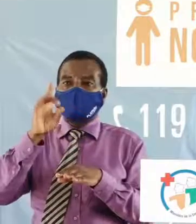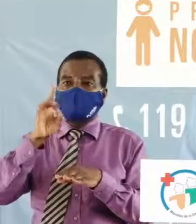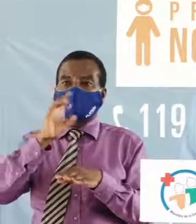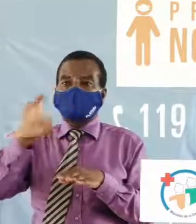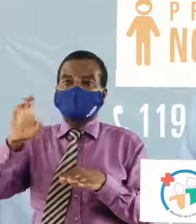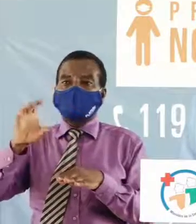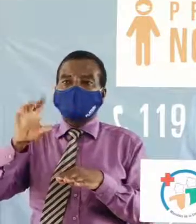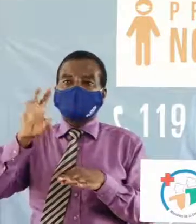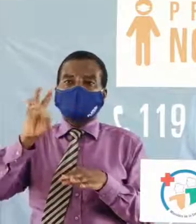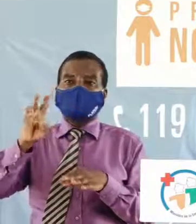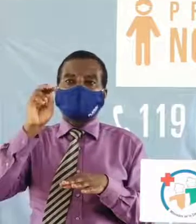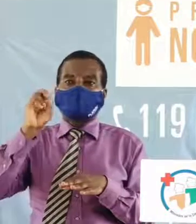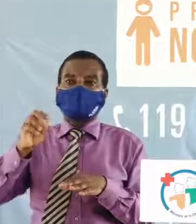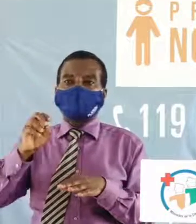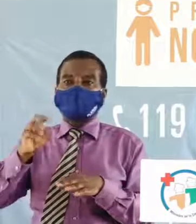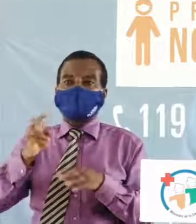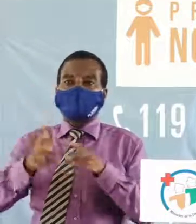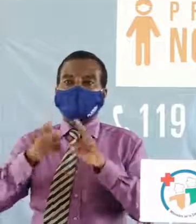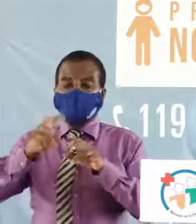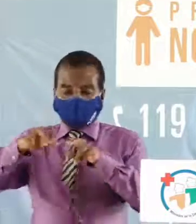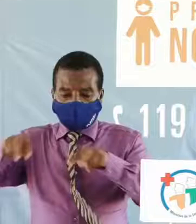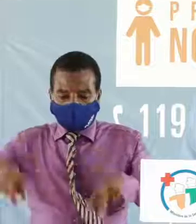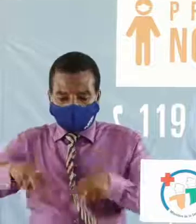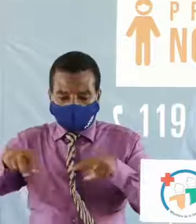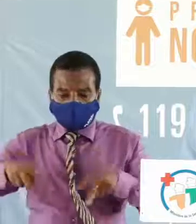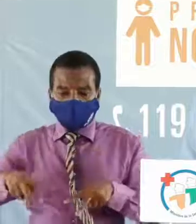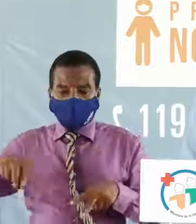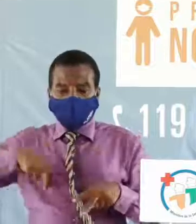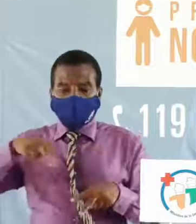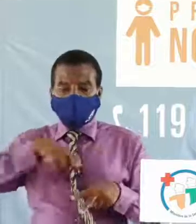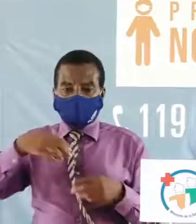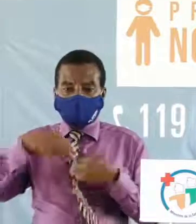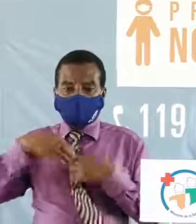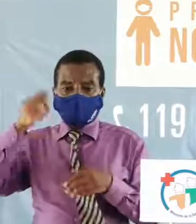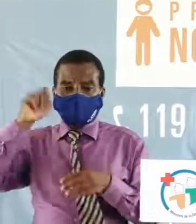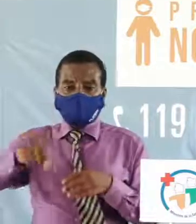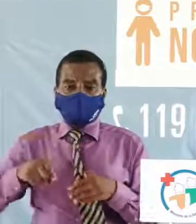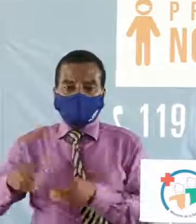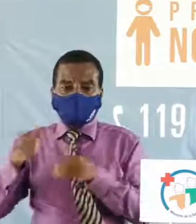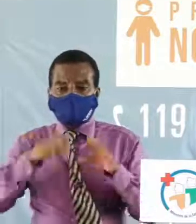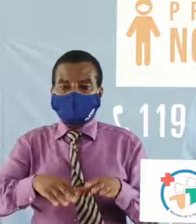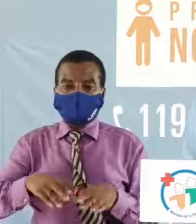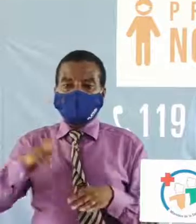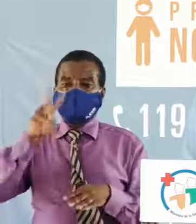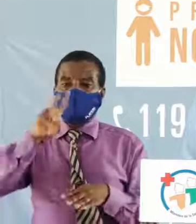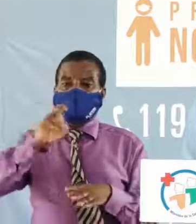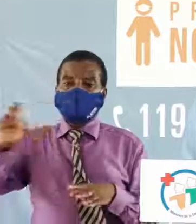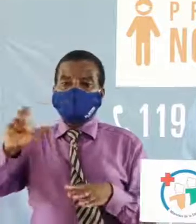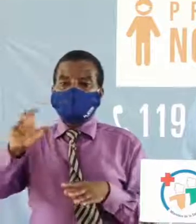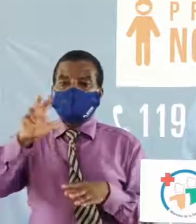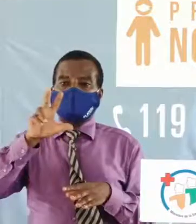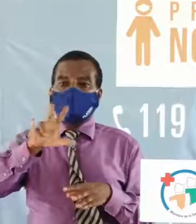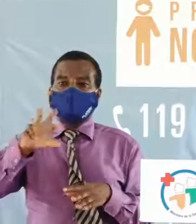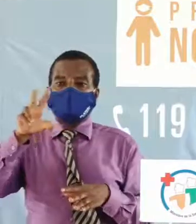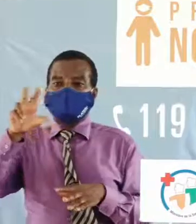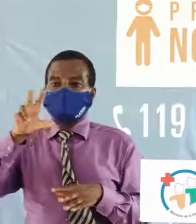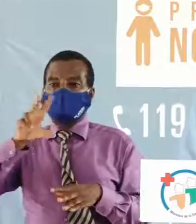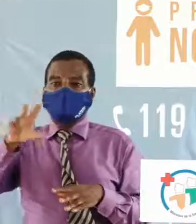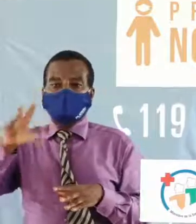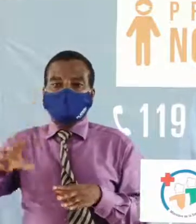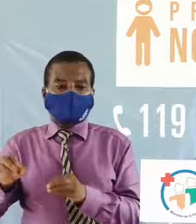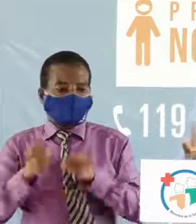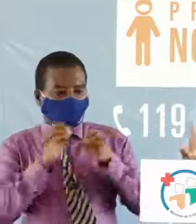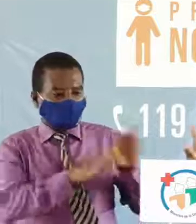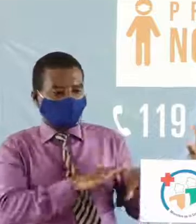véhicules interpellés pardon contrôlés nous avons donc mis 133 enfourrières pour surnombre